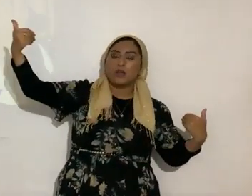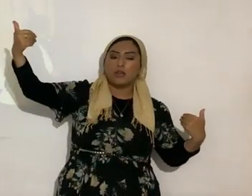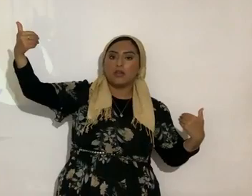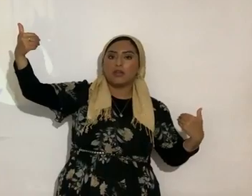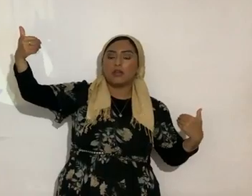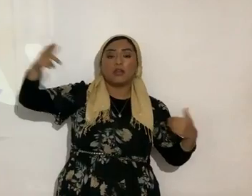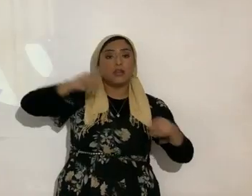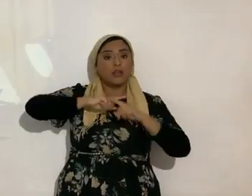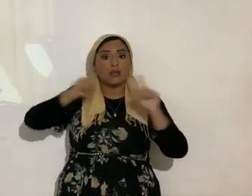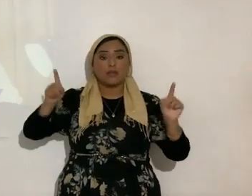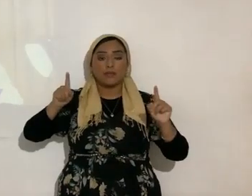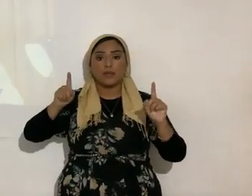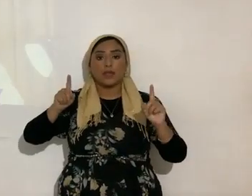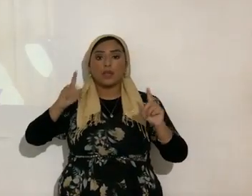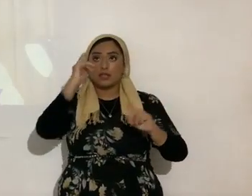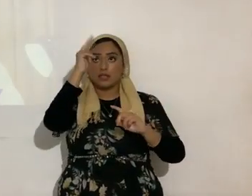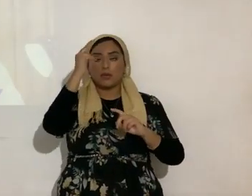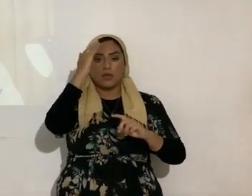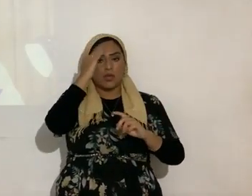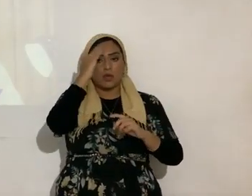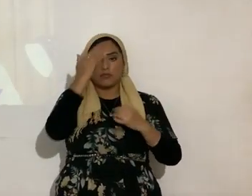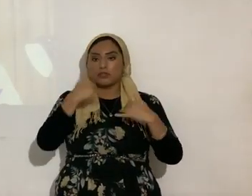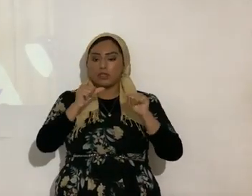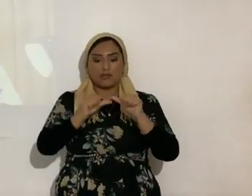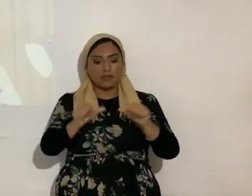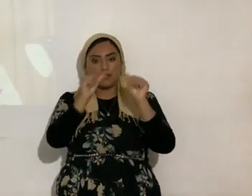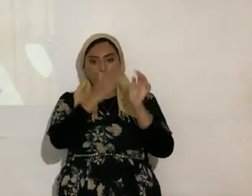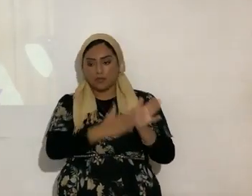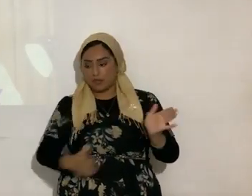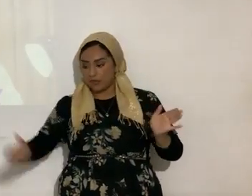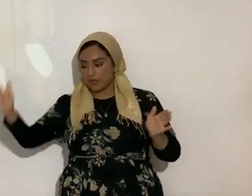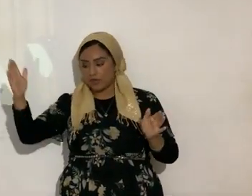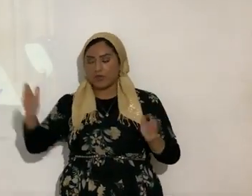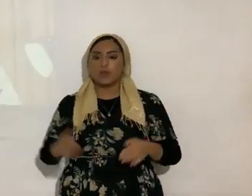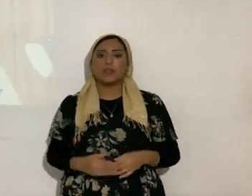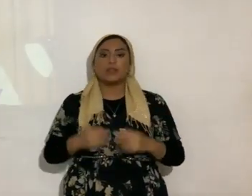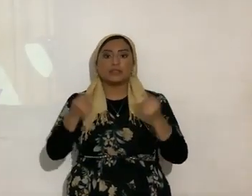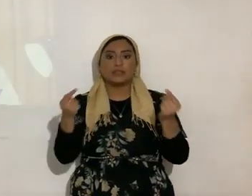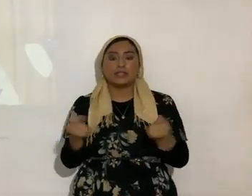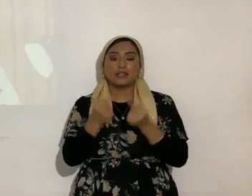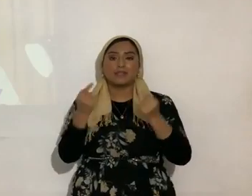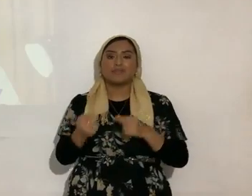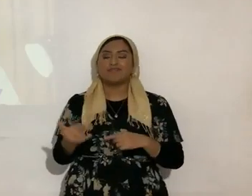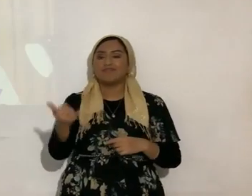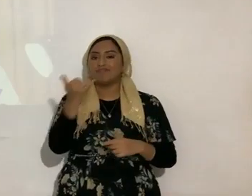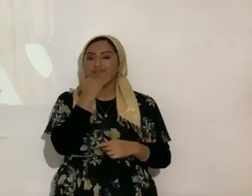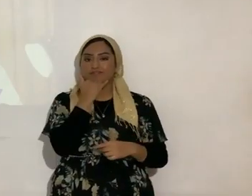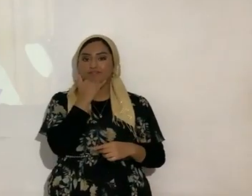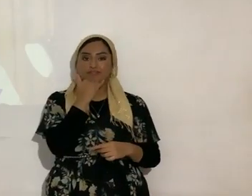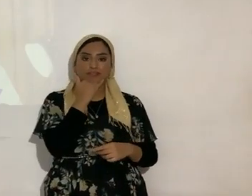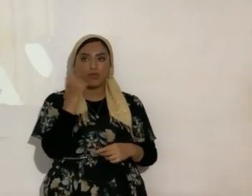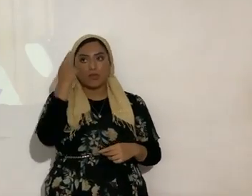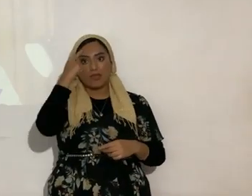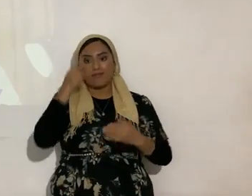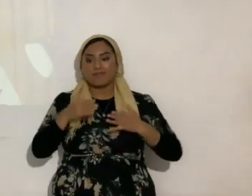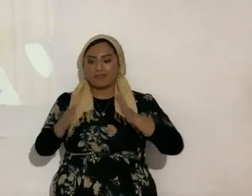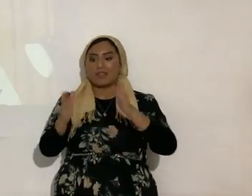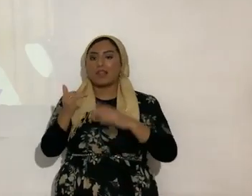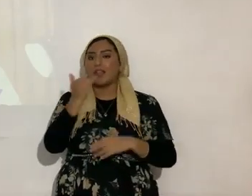pero no interrumpió para nada los planes. Y el pecado es una forma equivocada de la realidad, porque la distorsión está mal,